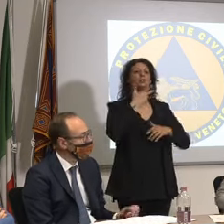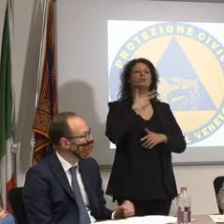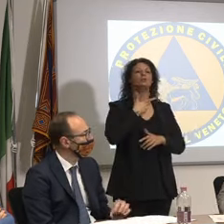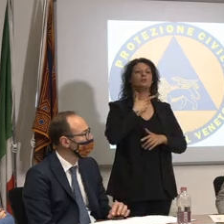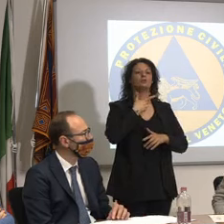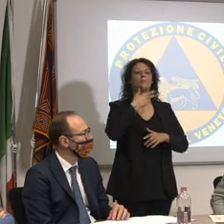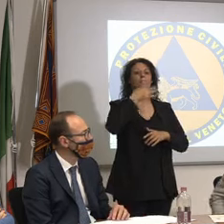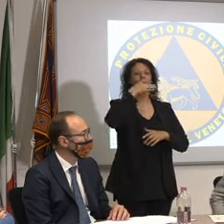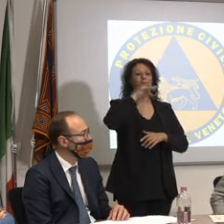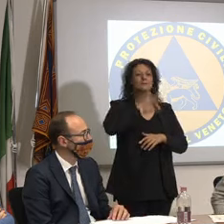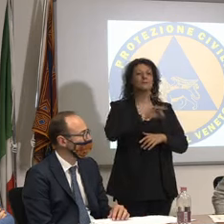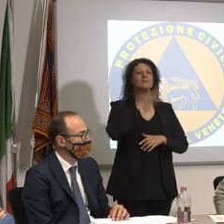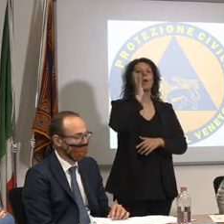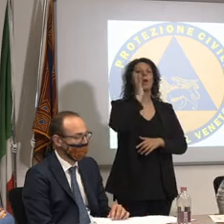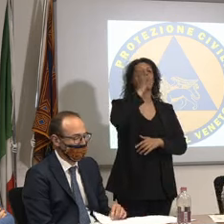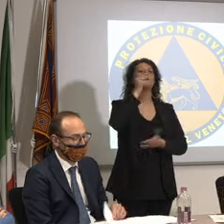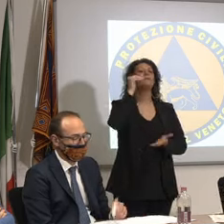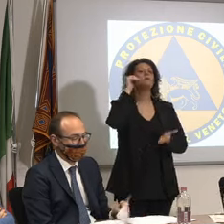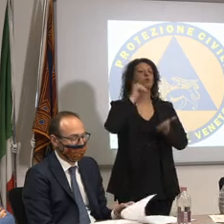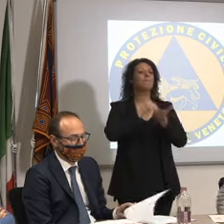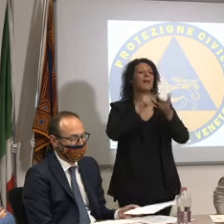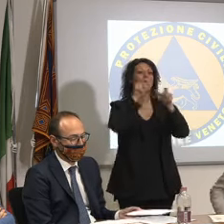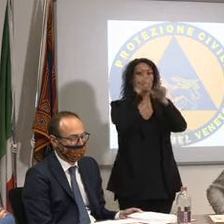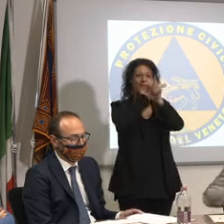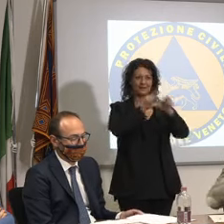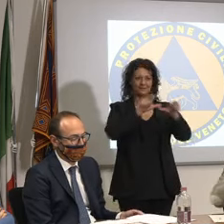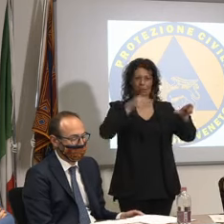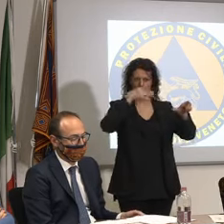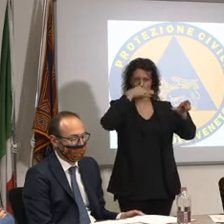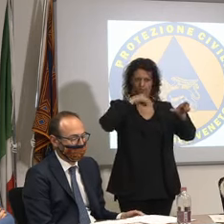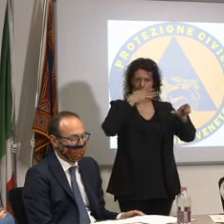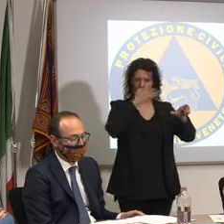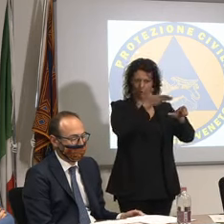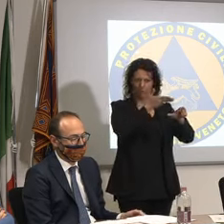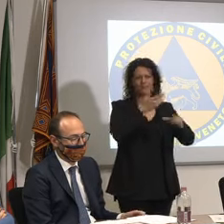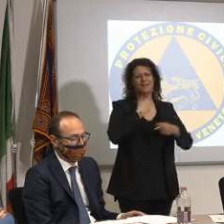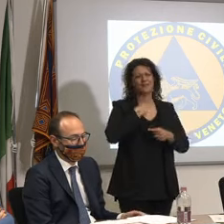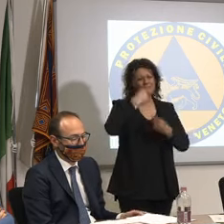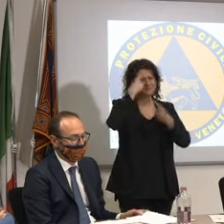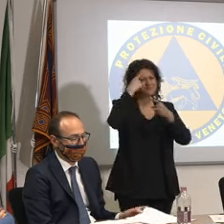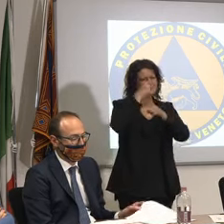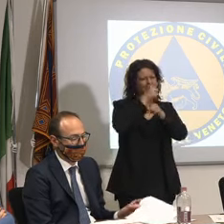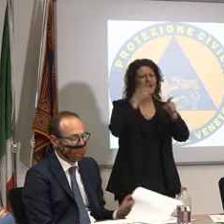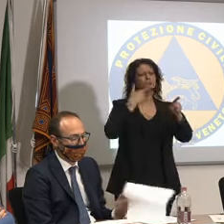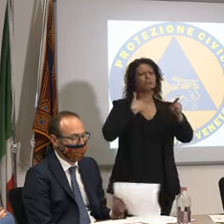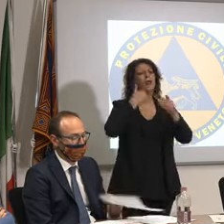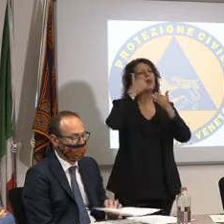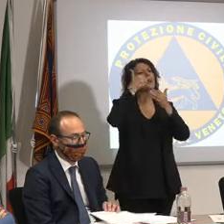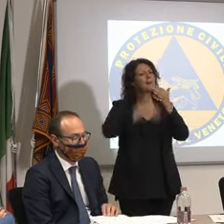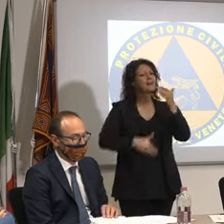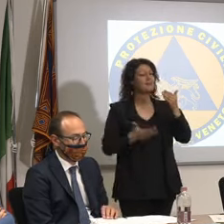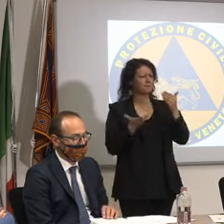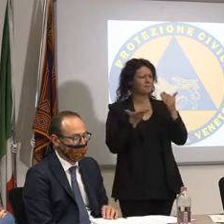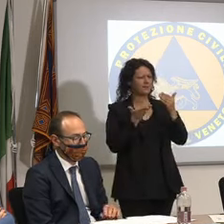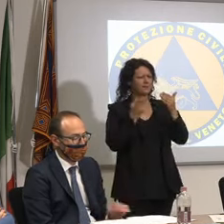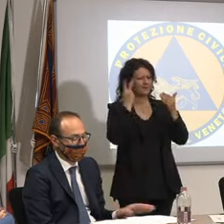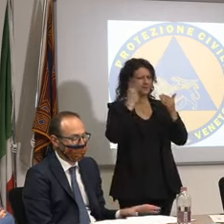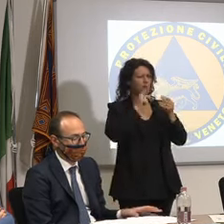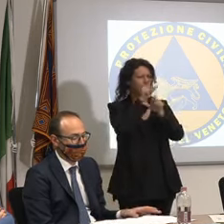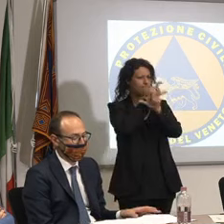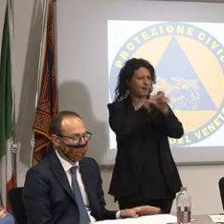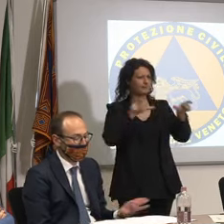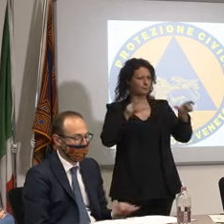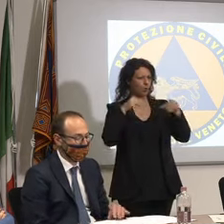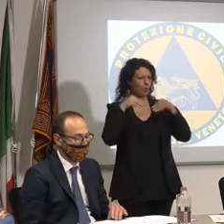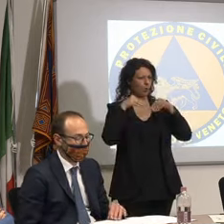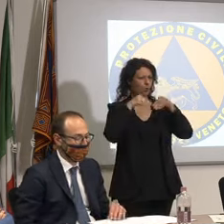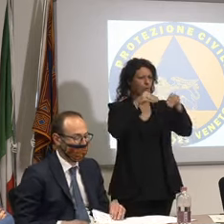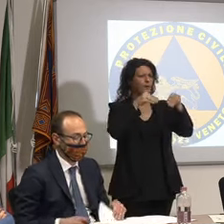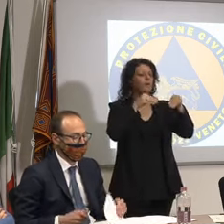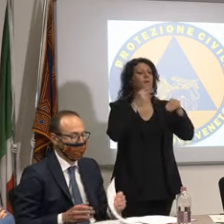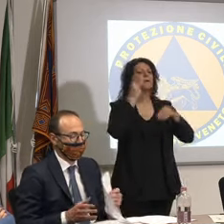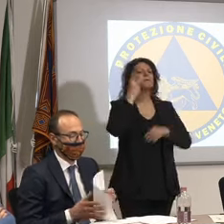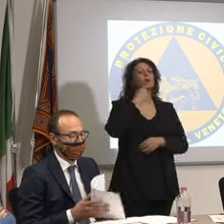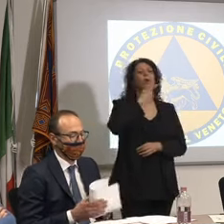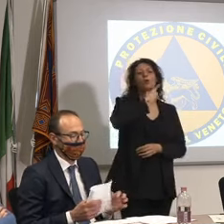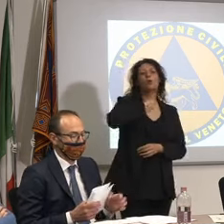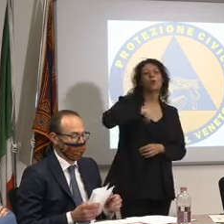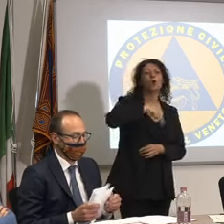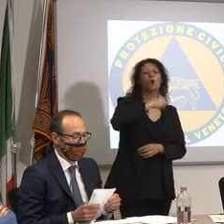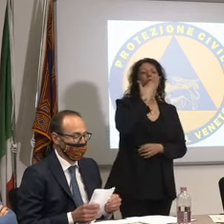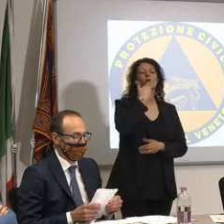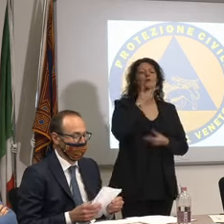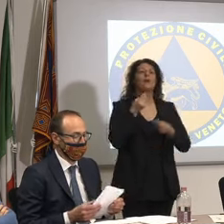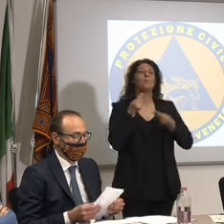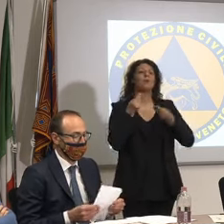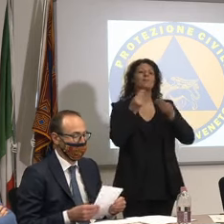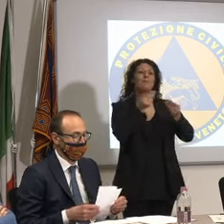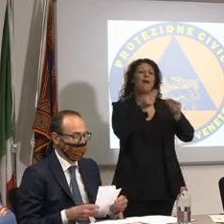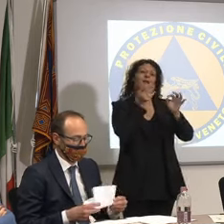persone voi sapete che c'è sto limite imposto però noi vogliamo esercitare la deroga lo dico ai veneti